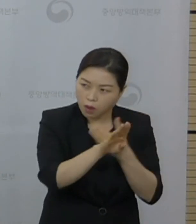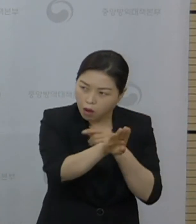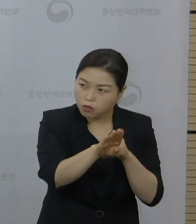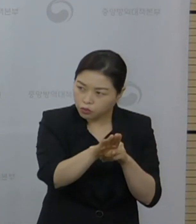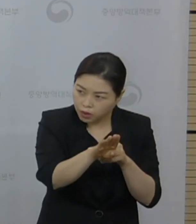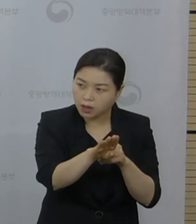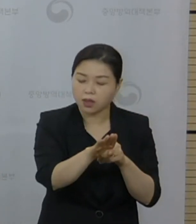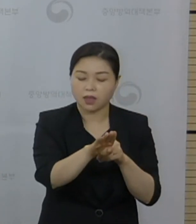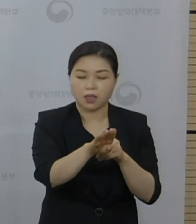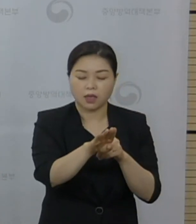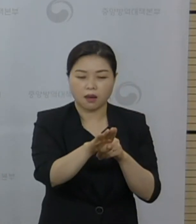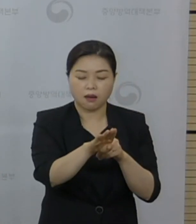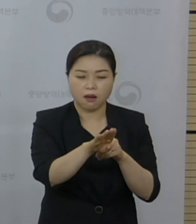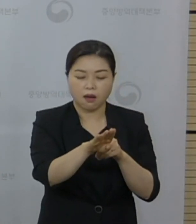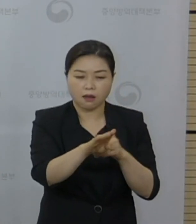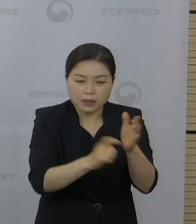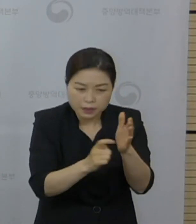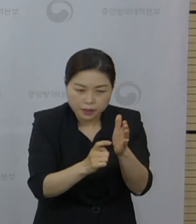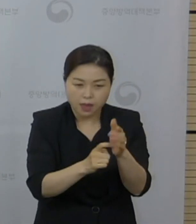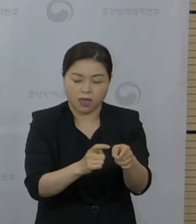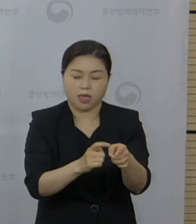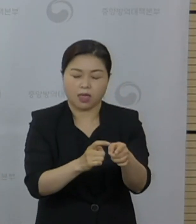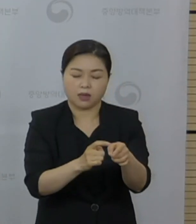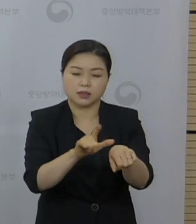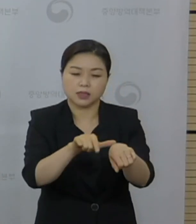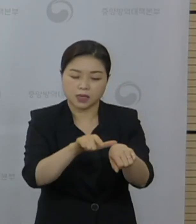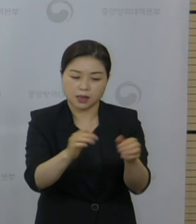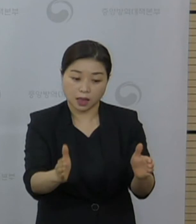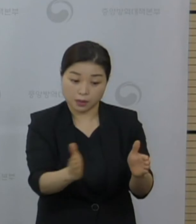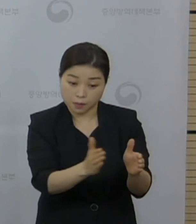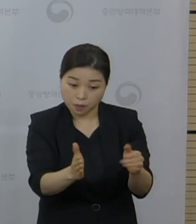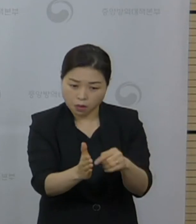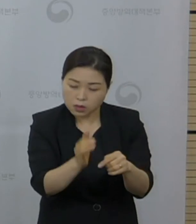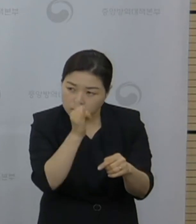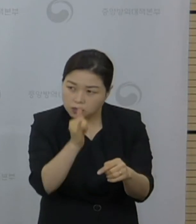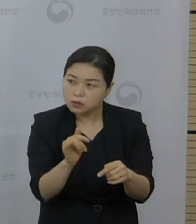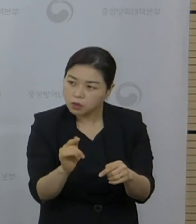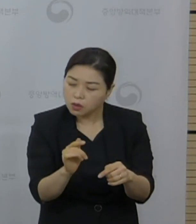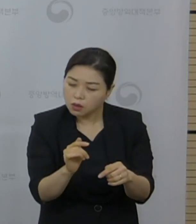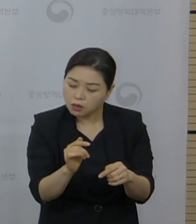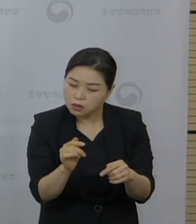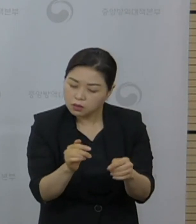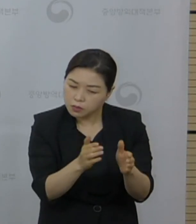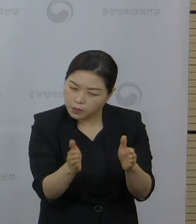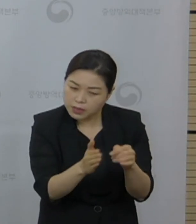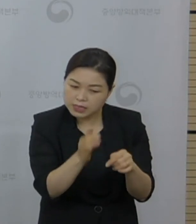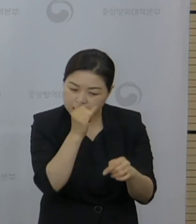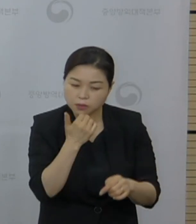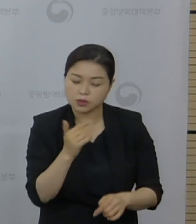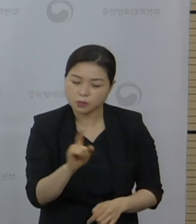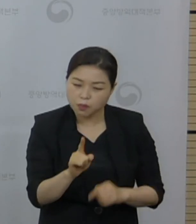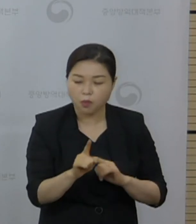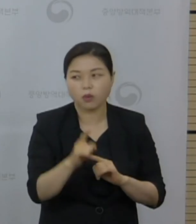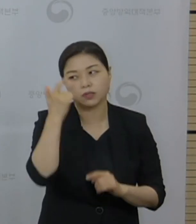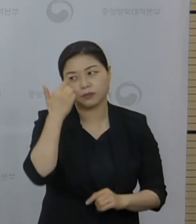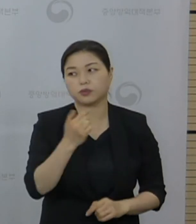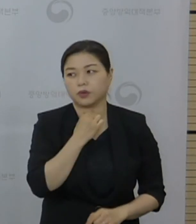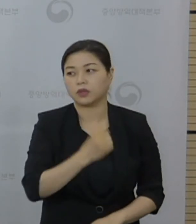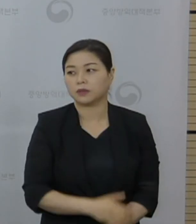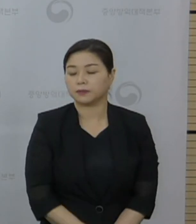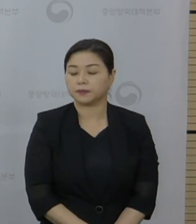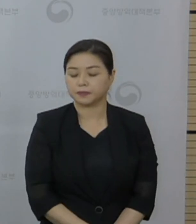골든타임이 있는지도 궁금하다고 질문 주셨습니다. 조은희 안전접종관리반장 설명드리겠습니다.